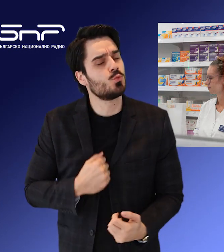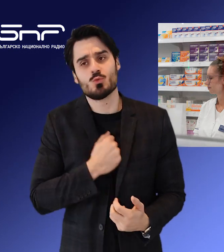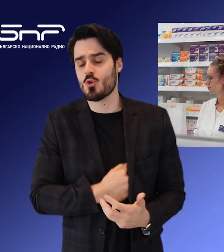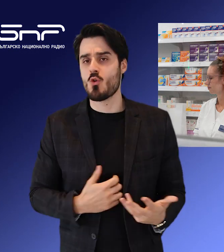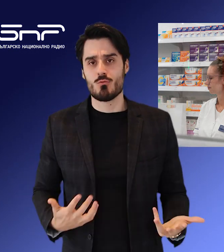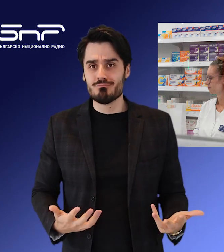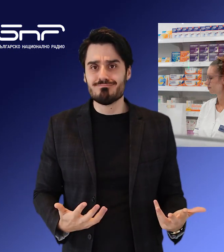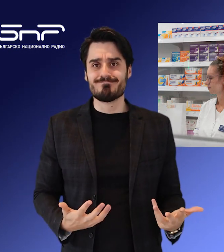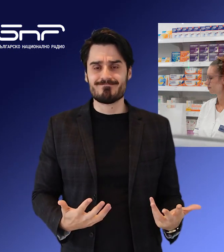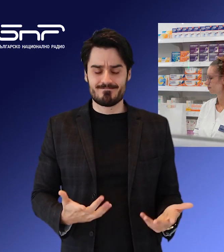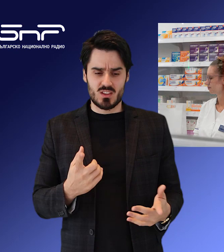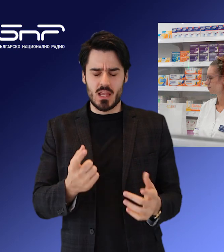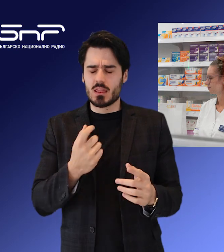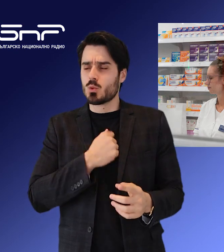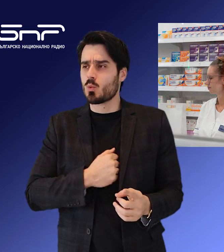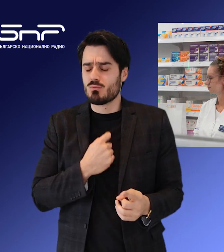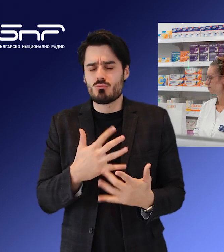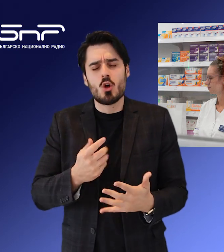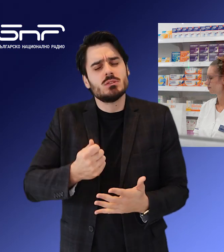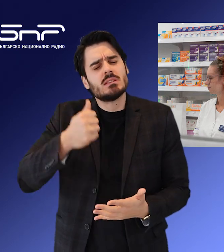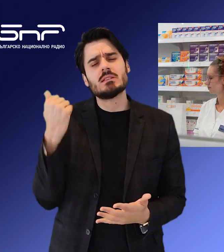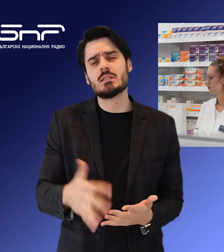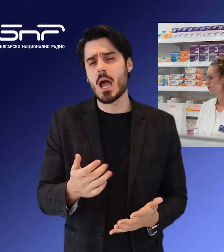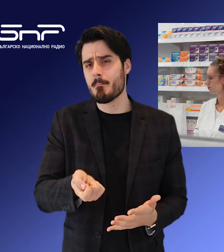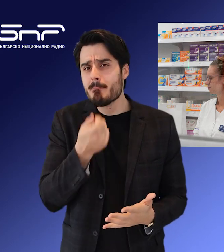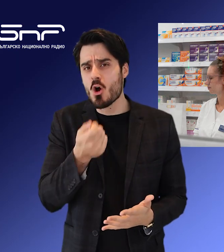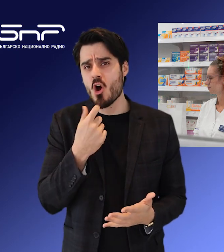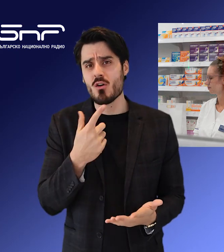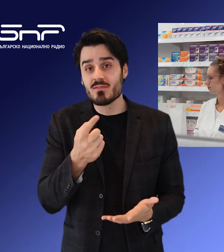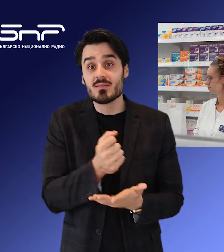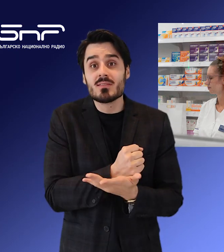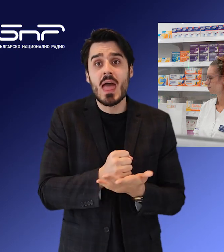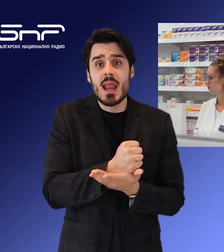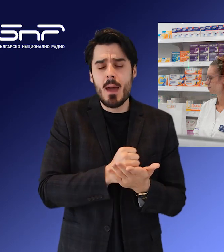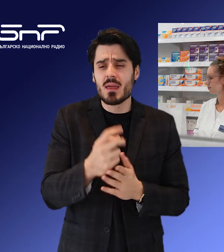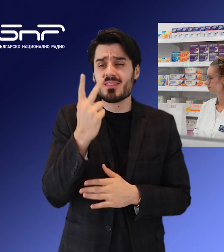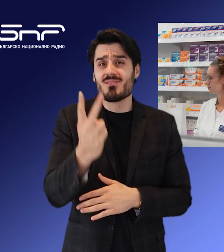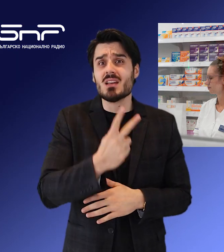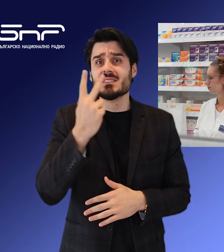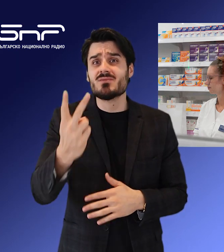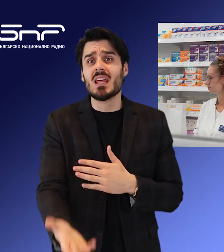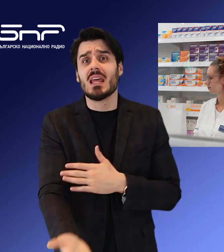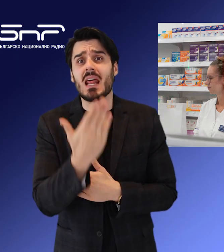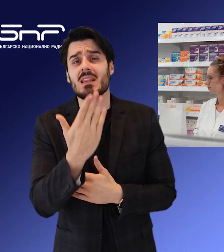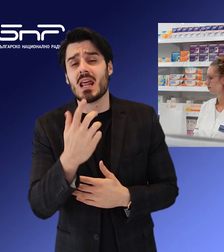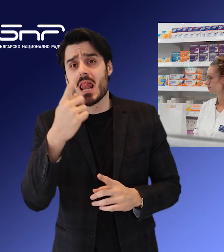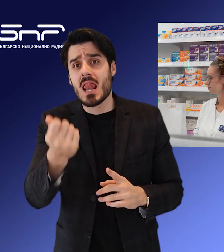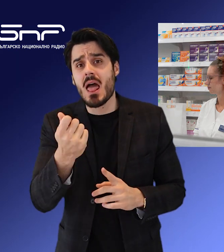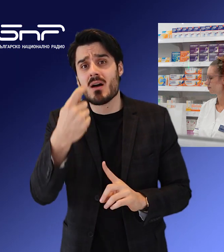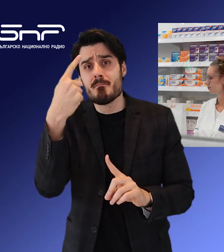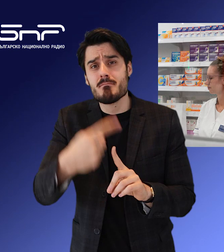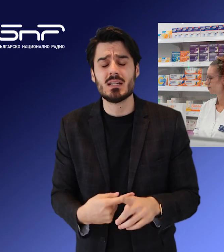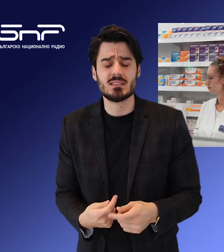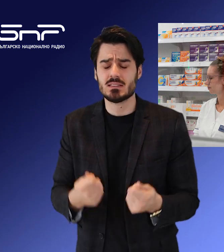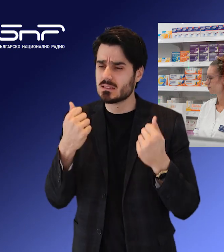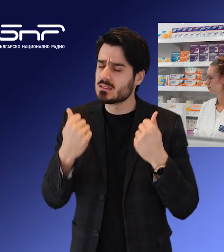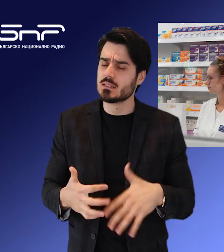са молекули, които са много скъпи. Има терапия 22 силиеди на месец. Според